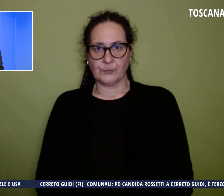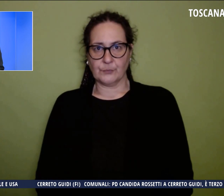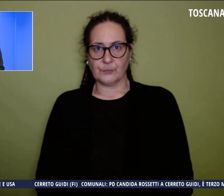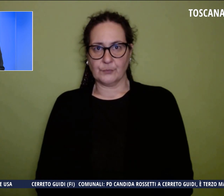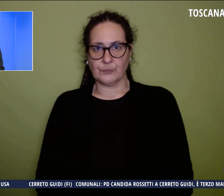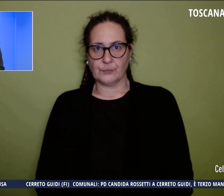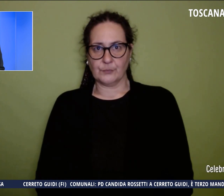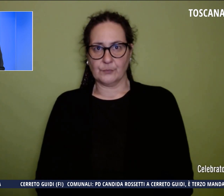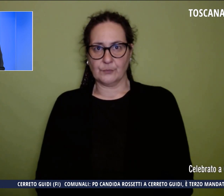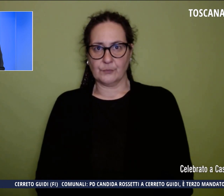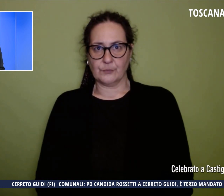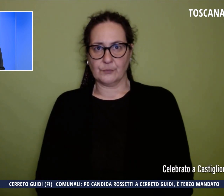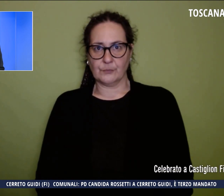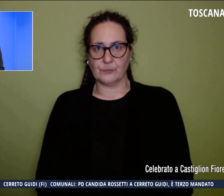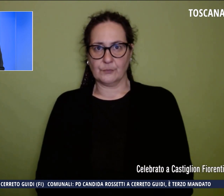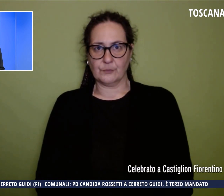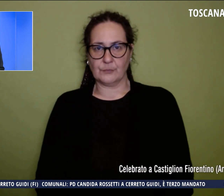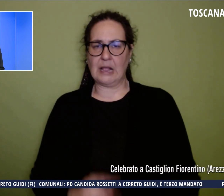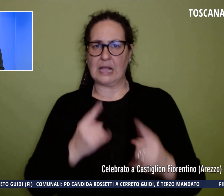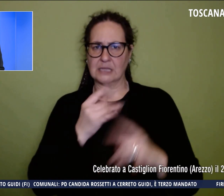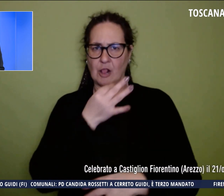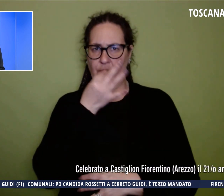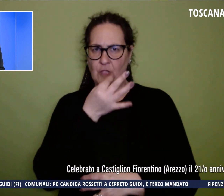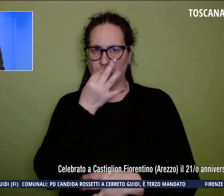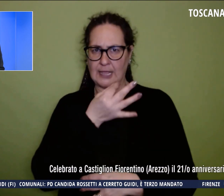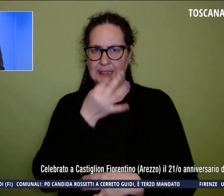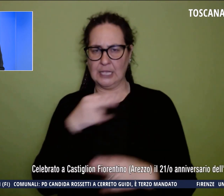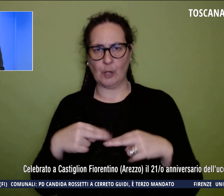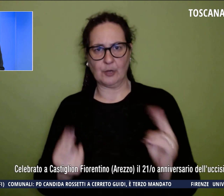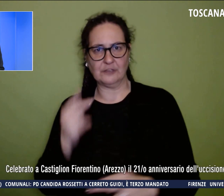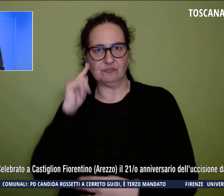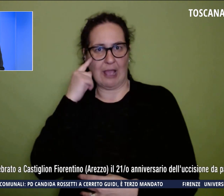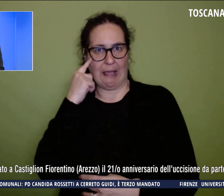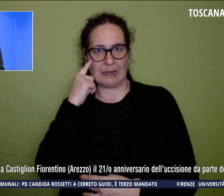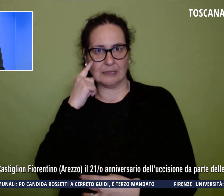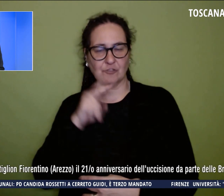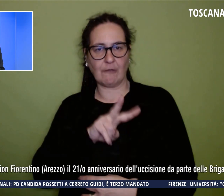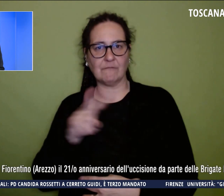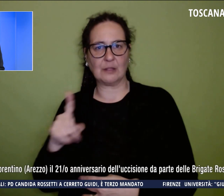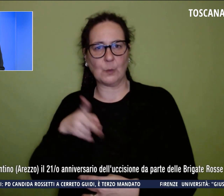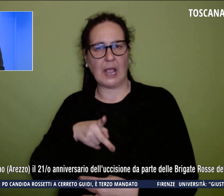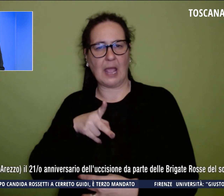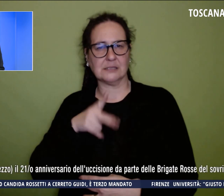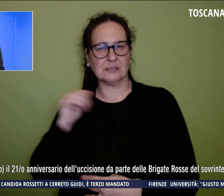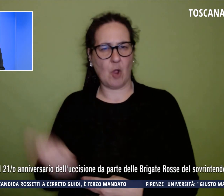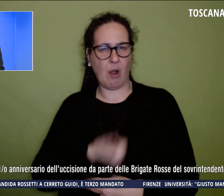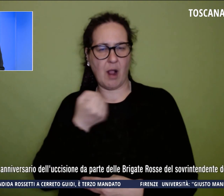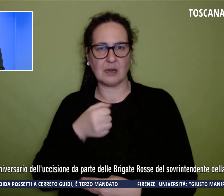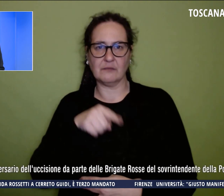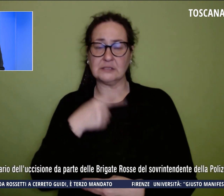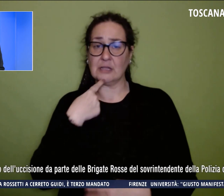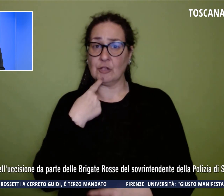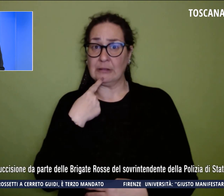Celebrato a Castiglion Fiorentino, siamo nella provincia di Arezzo, il ventunesimo anniversario dell'uccisione da parte delle